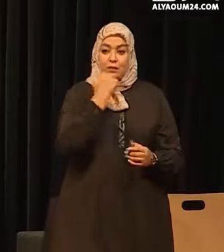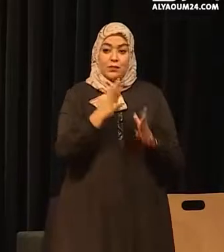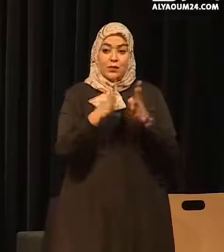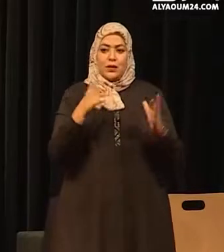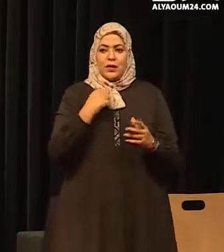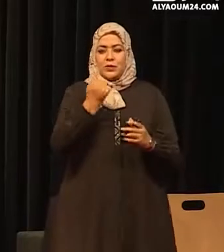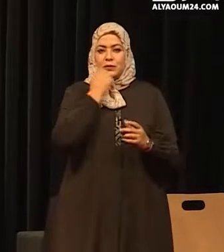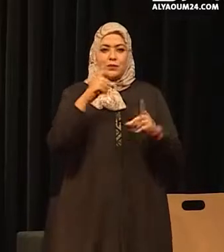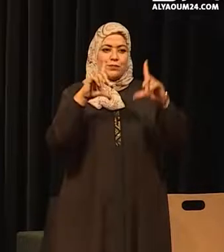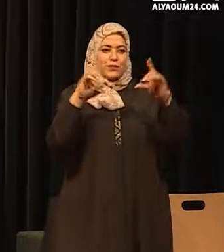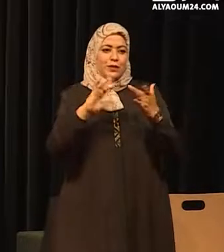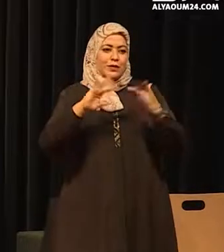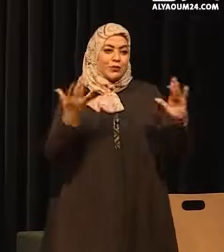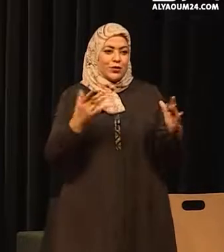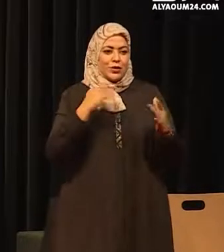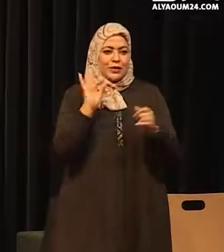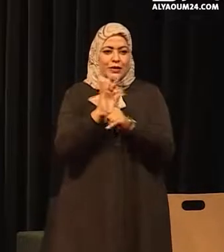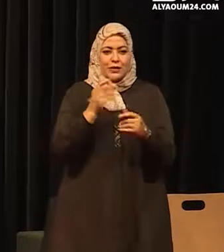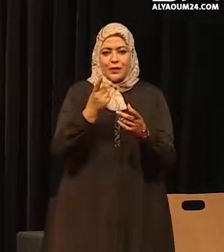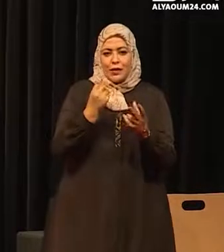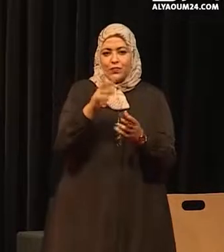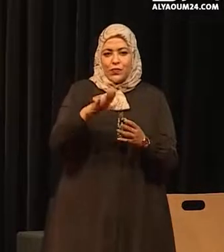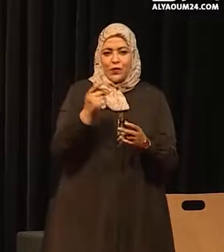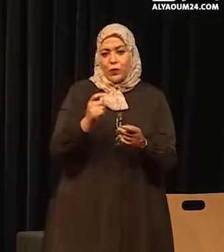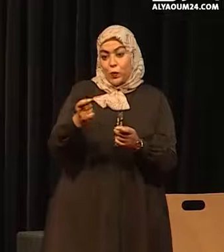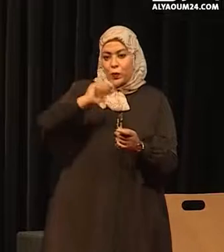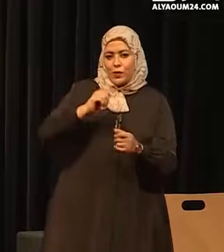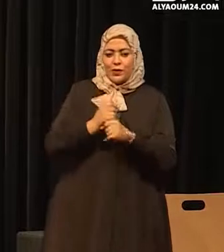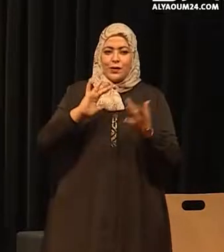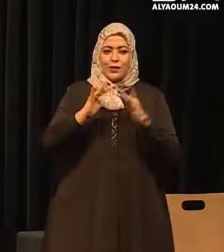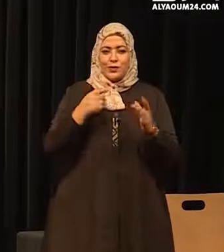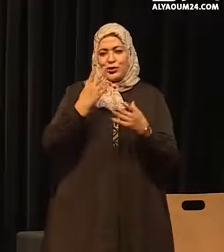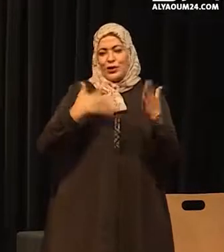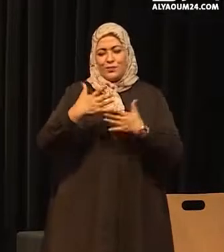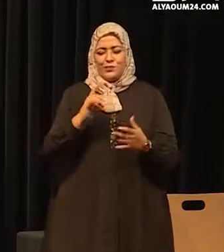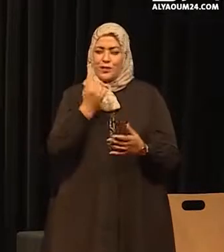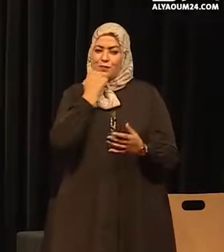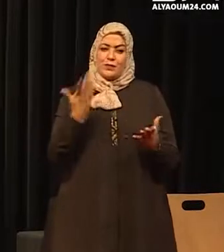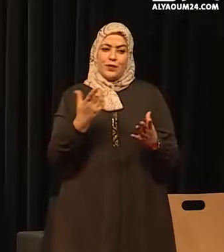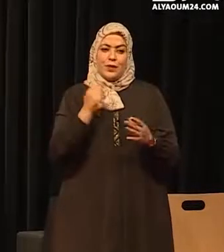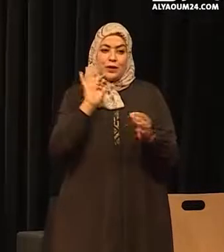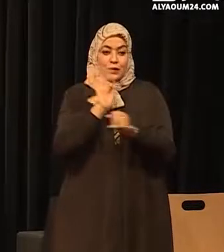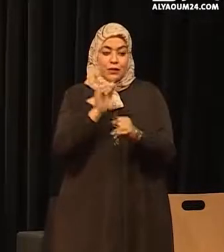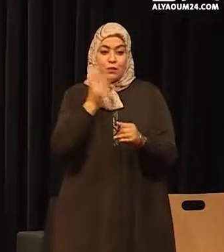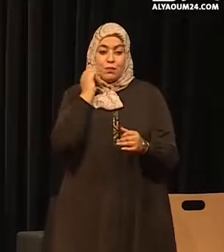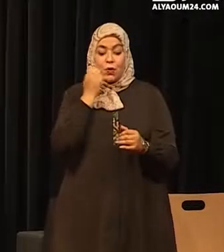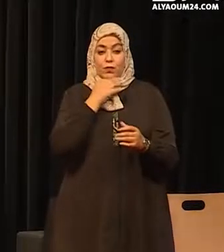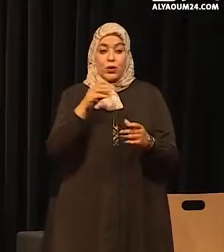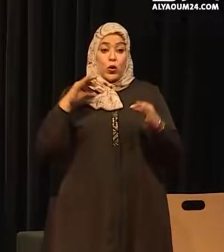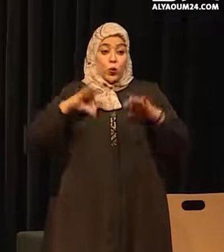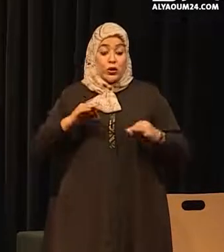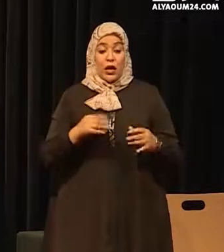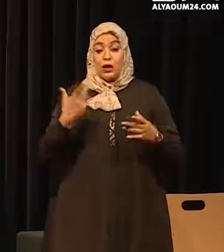أصحاب النوايسية على استمالة الأطفال واستغلالهم عبر الإنترنت ولأجل ذلك ظل التواصل بين المزارة